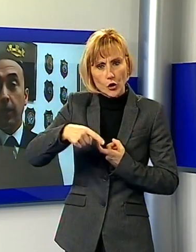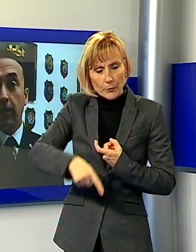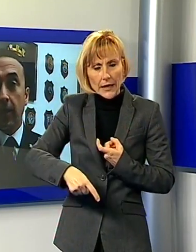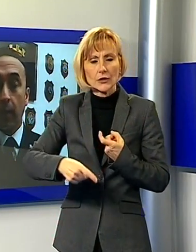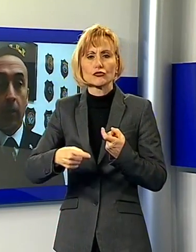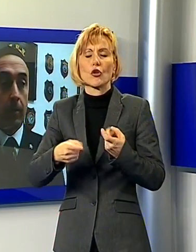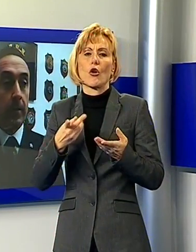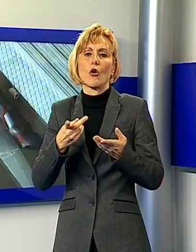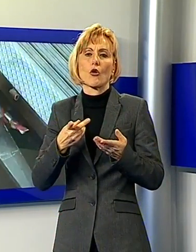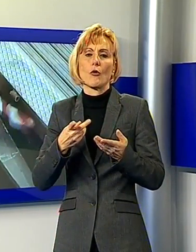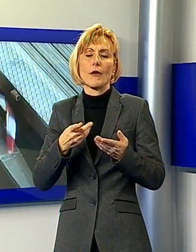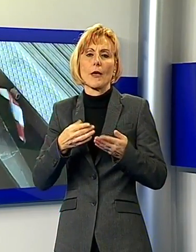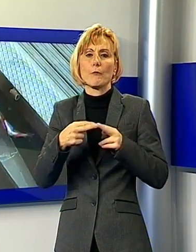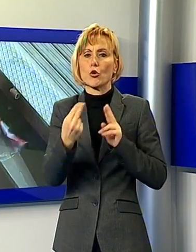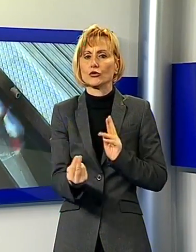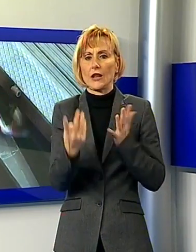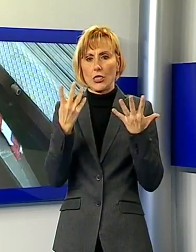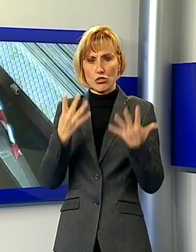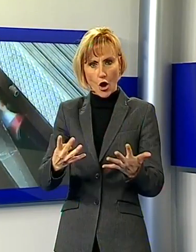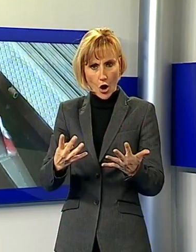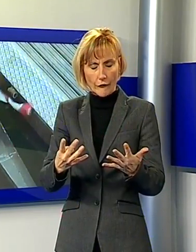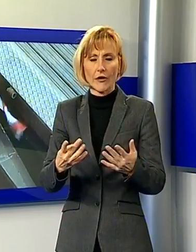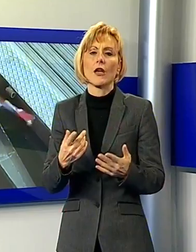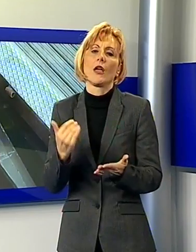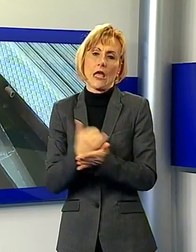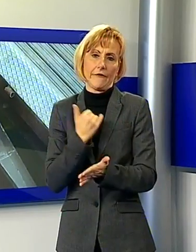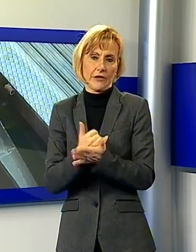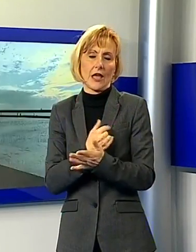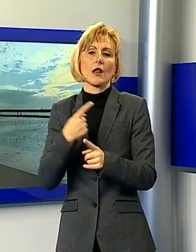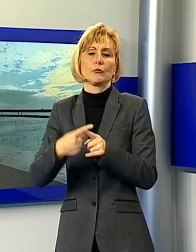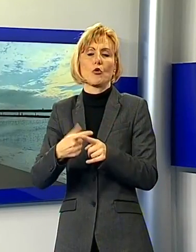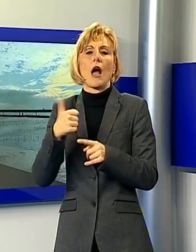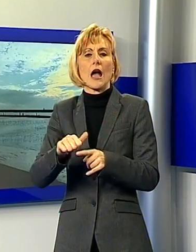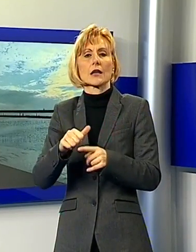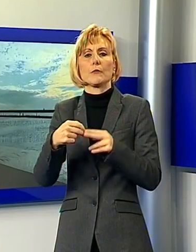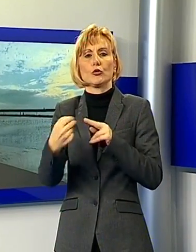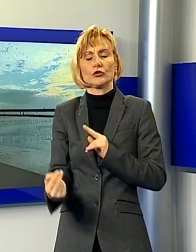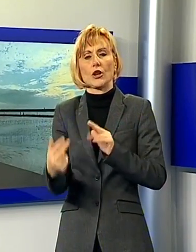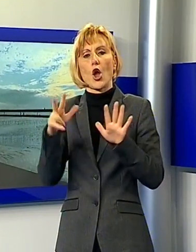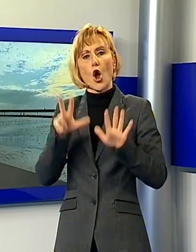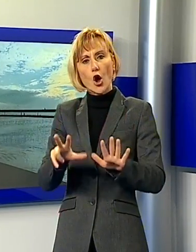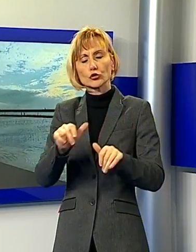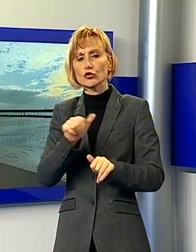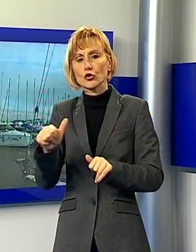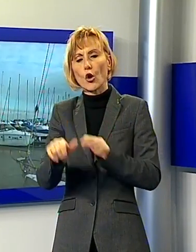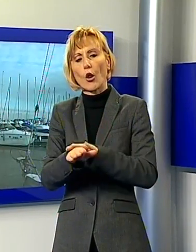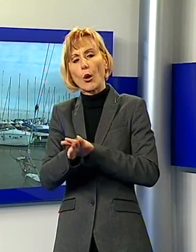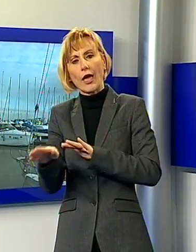9 che è quella dove la situazione è più critica e al pontile 8 solo lato mare. La situazione è sotto